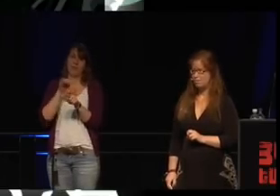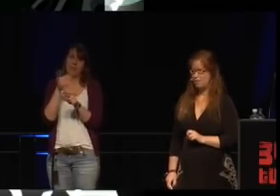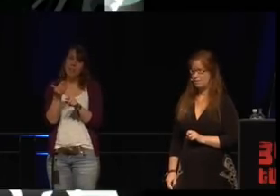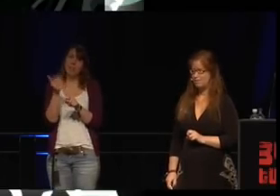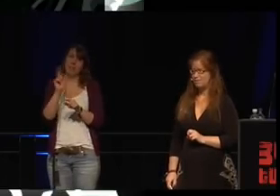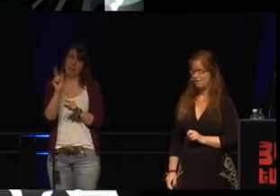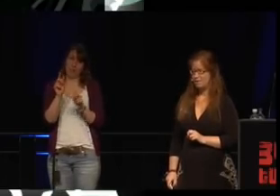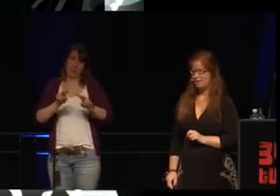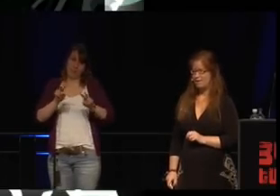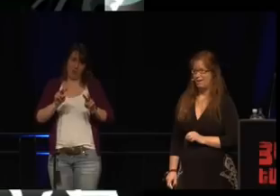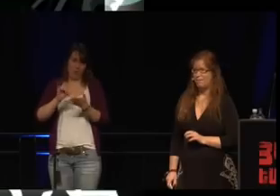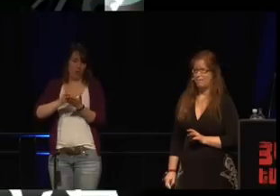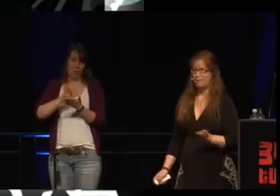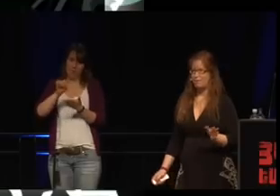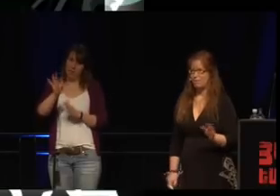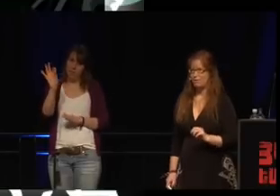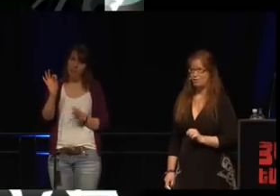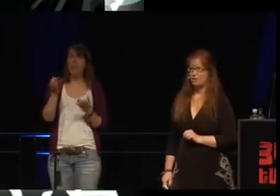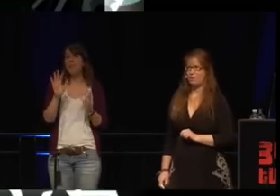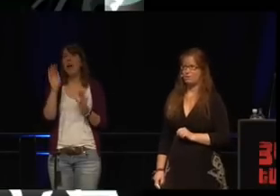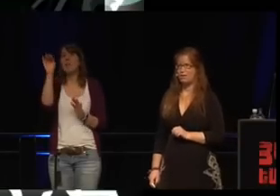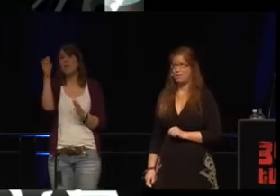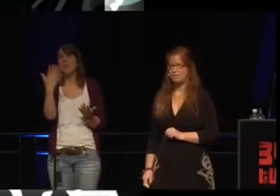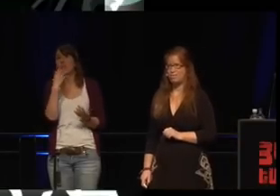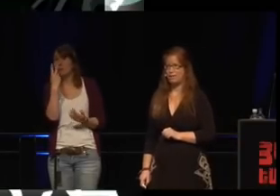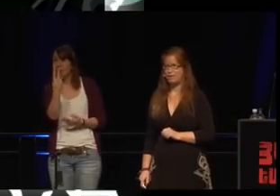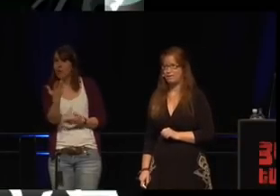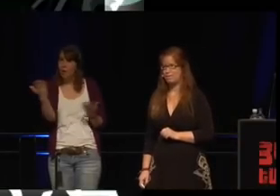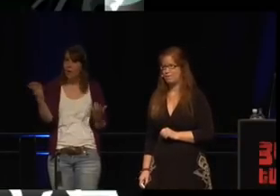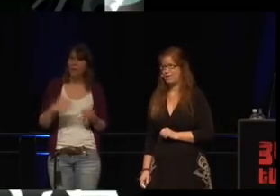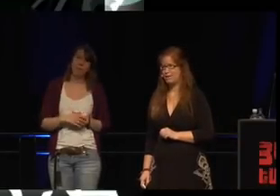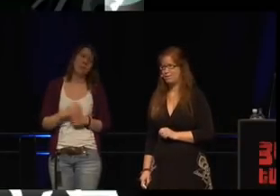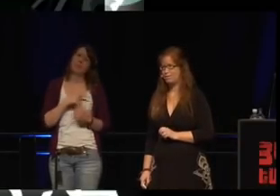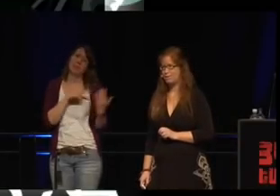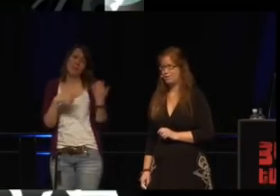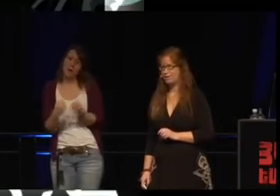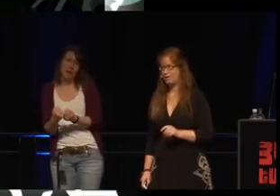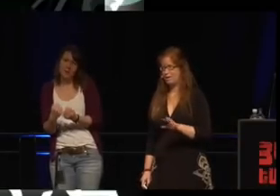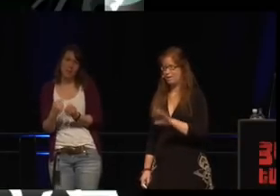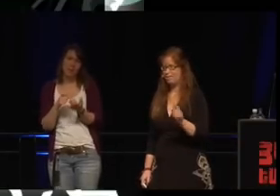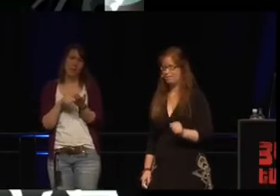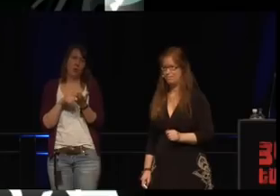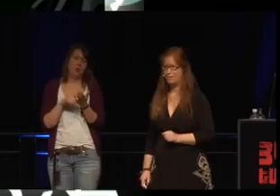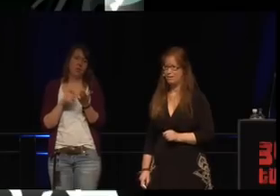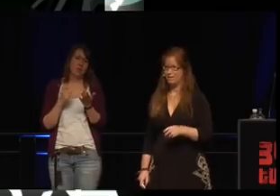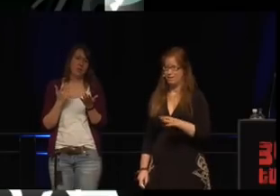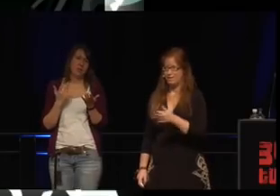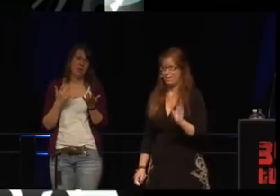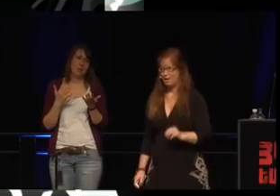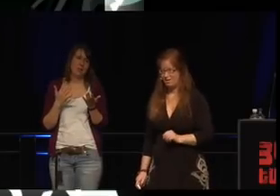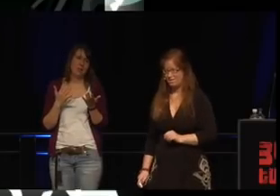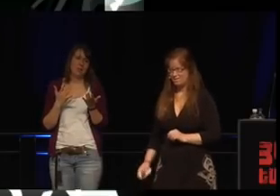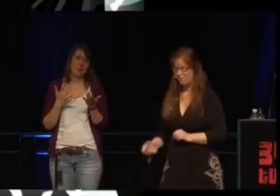Da gibt es auf YouTube ein sehr komisches Video über dieses Ding. Wenn ihr das mal anschauen wollt, ich habe es mir verkniffen, es zu zeigen,